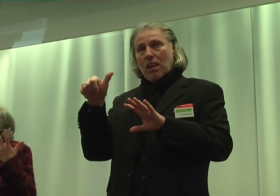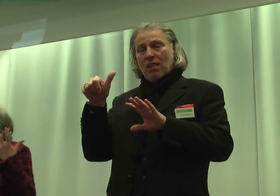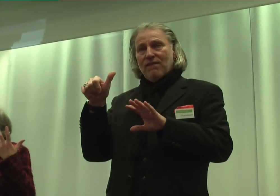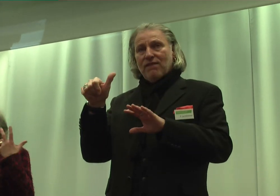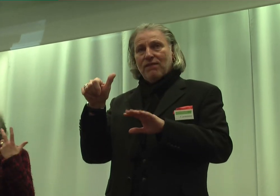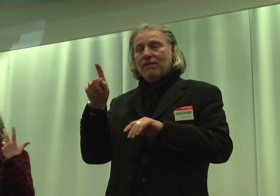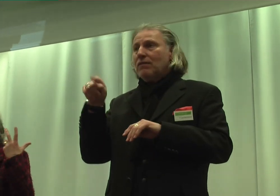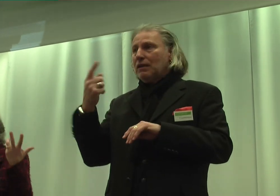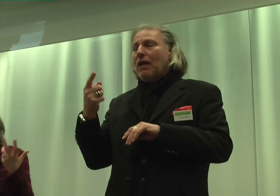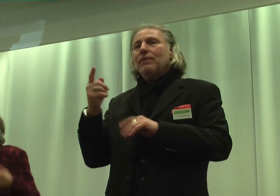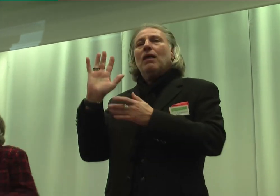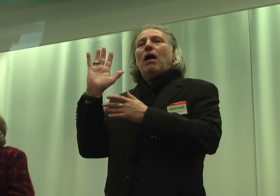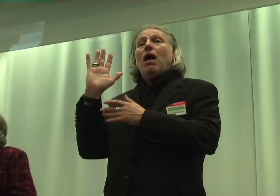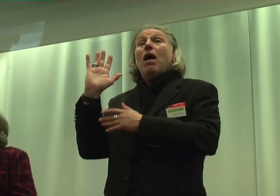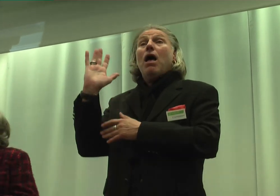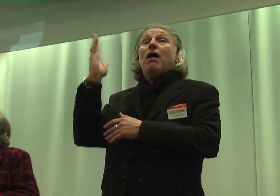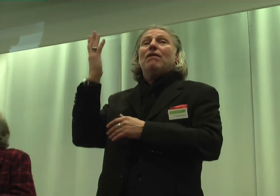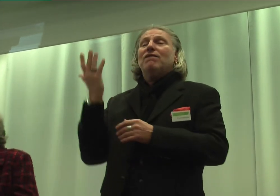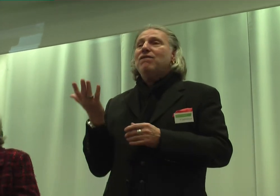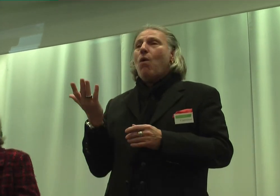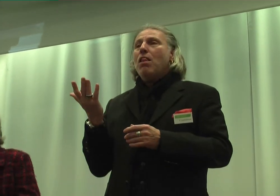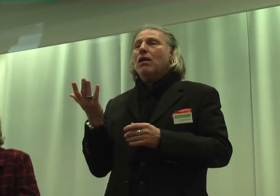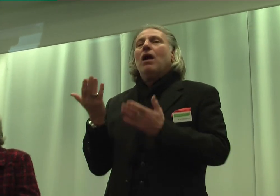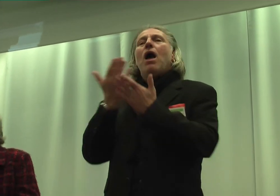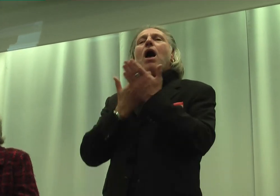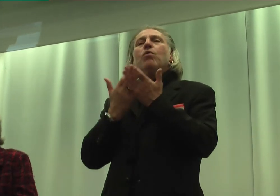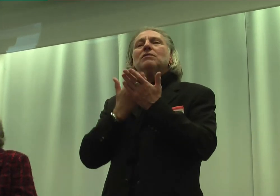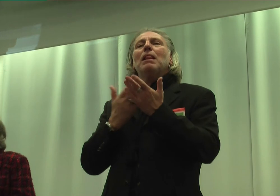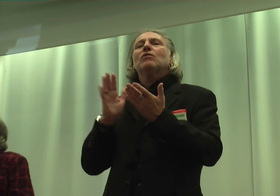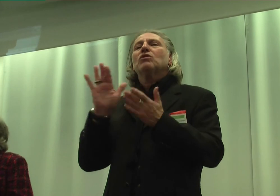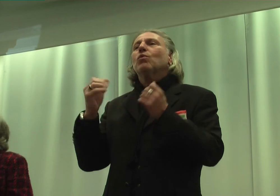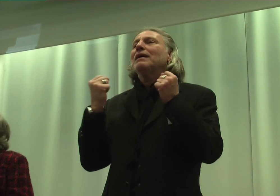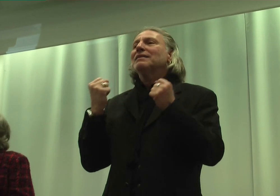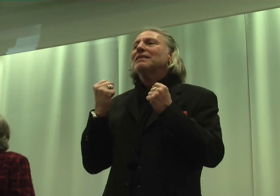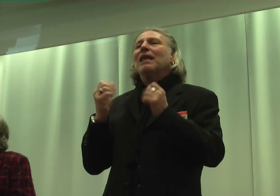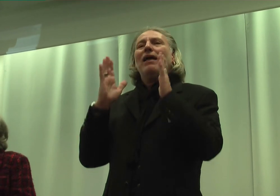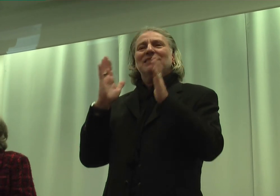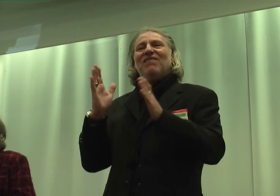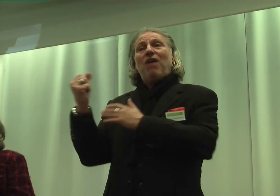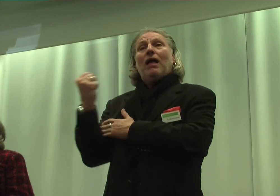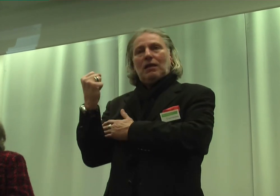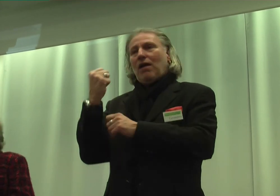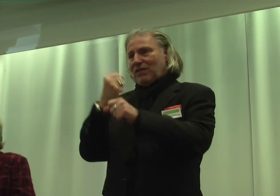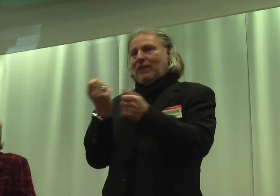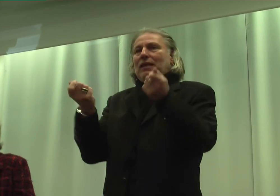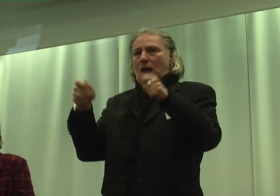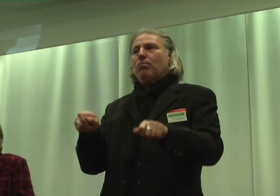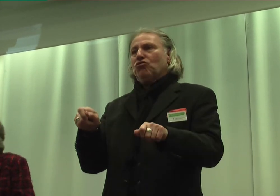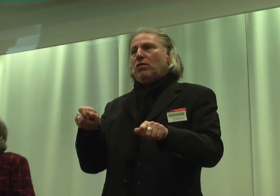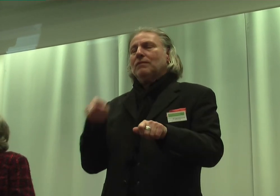der Erfolg, Ausbildung zur Sicherheit, Fachkraft abgeschlossen, den Abschluss, staatlich